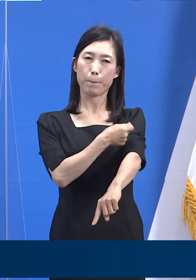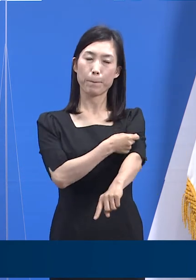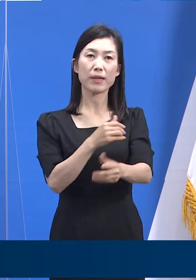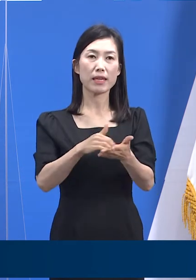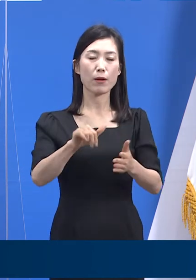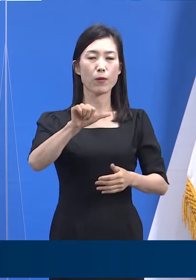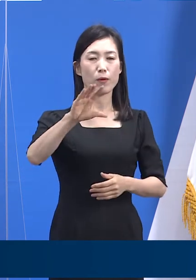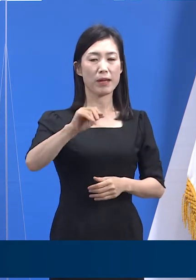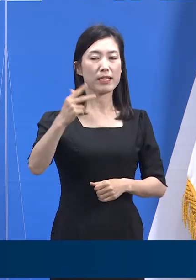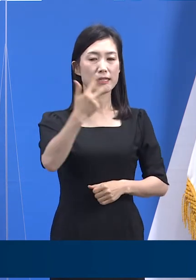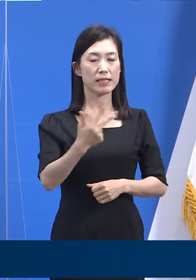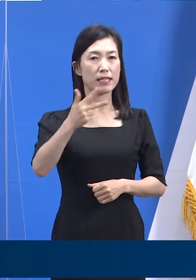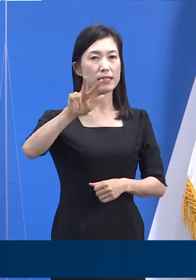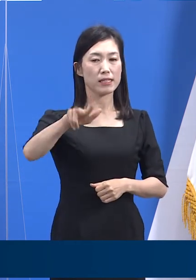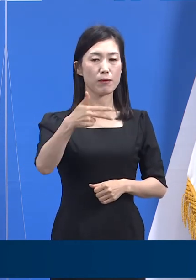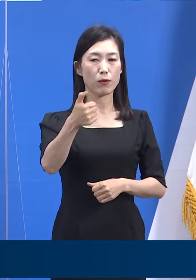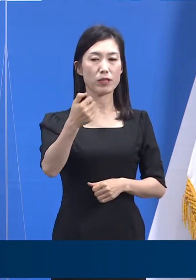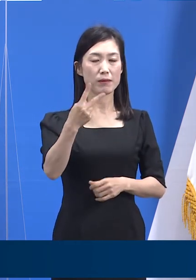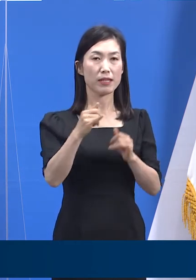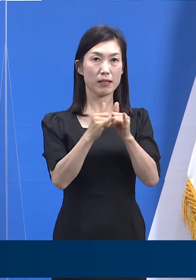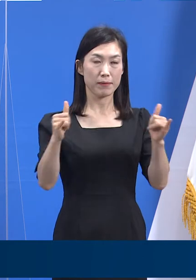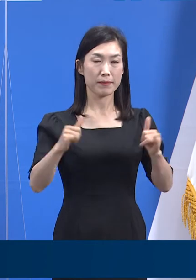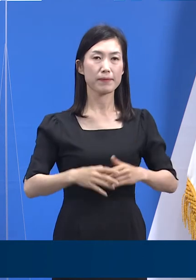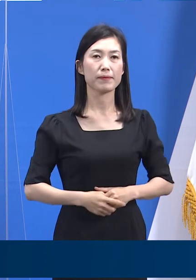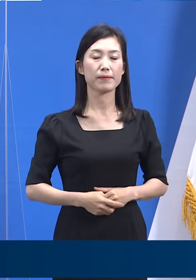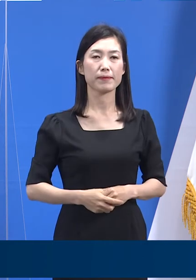수는 5만 7,750명입니다.